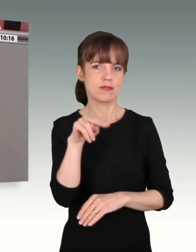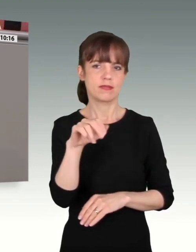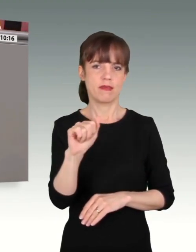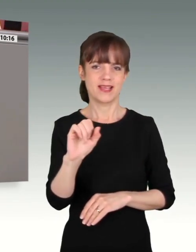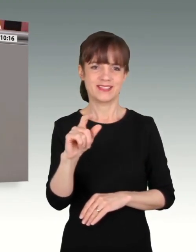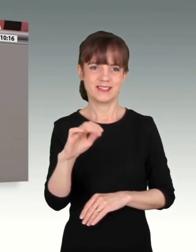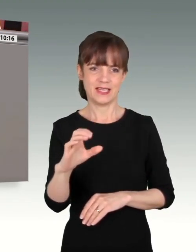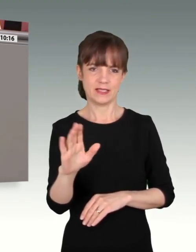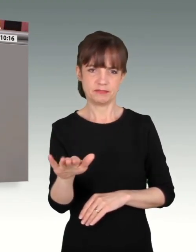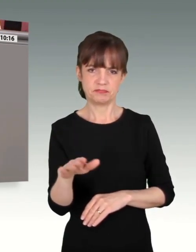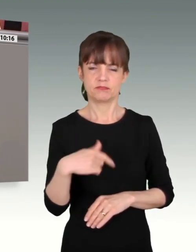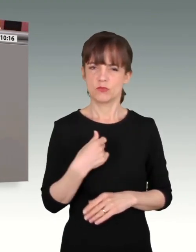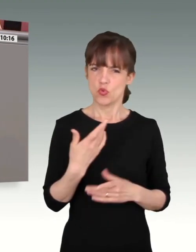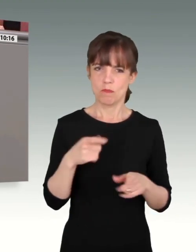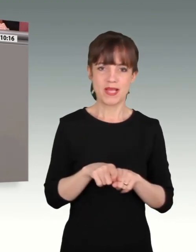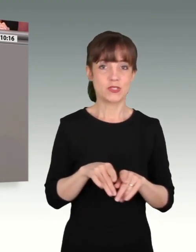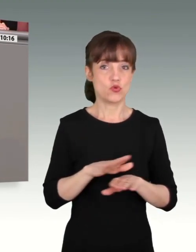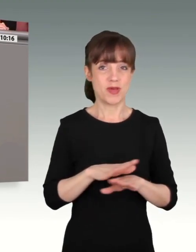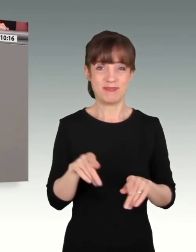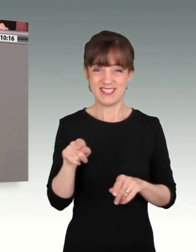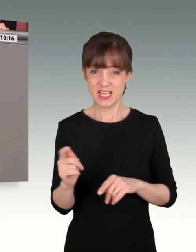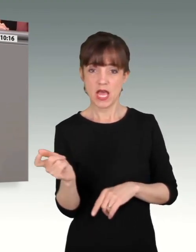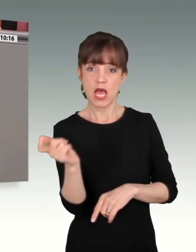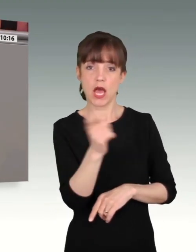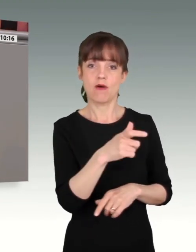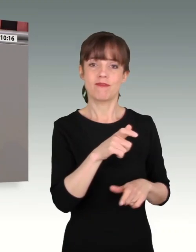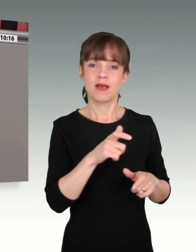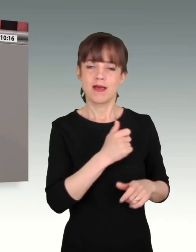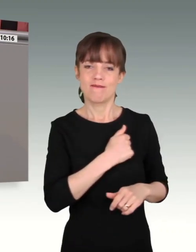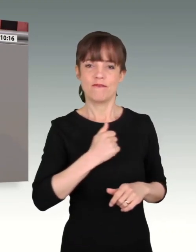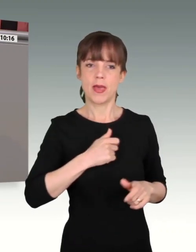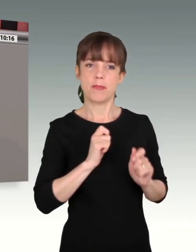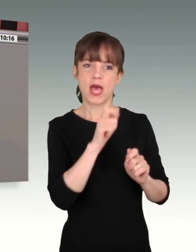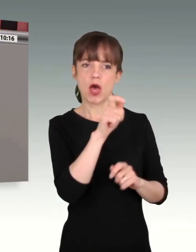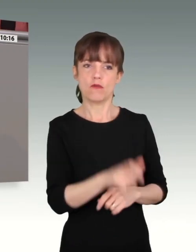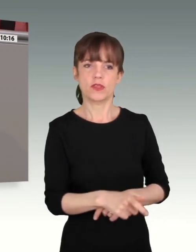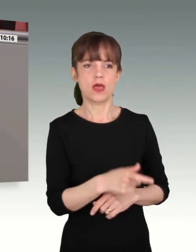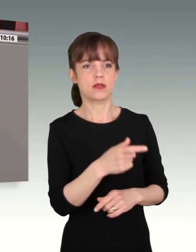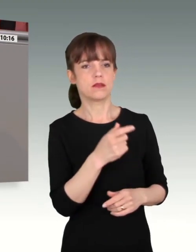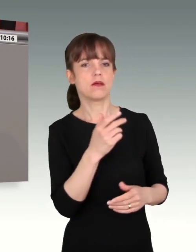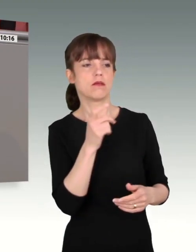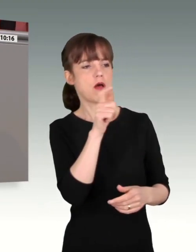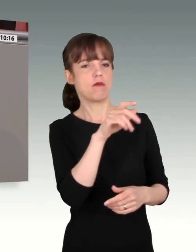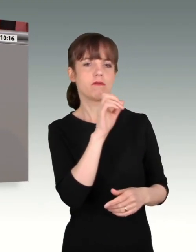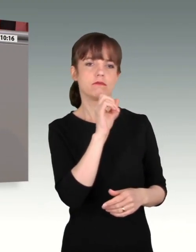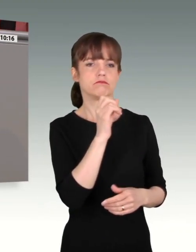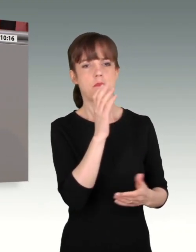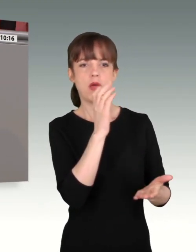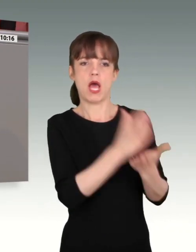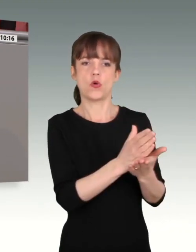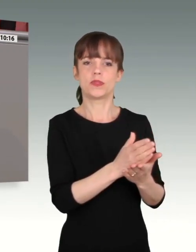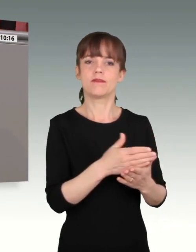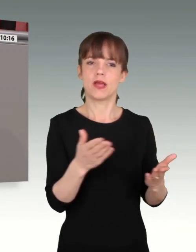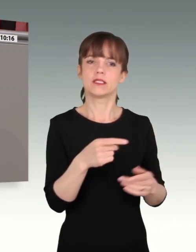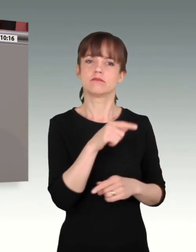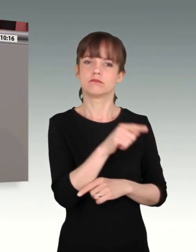die Union nur eine Frage. Sie haben ja wichtige Herausforderungen angesprochen. Wo waren denn die Parlamentarier der Union die letzten